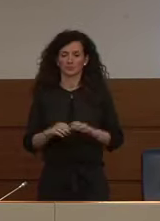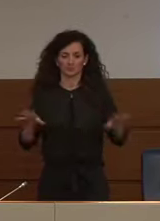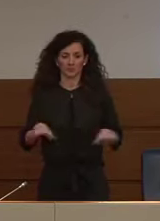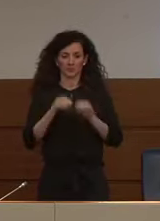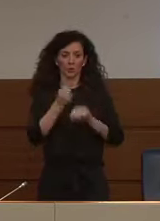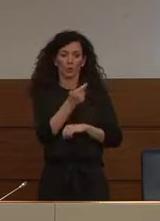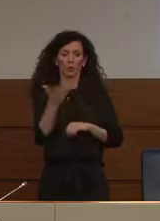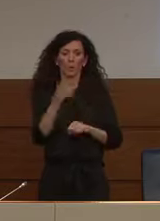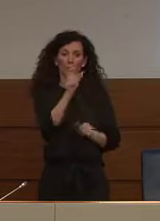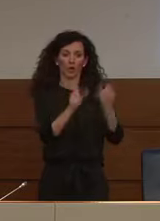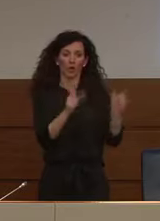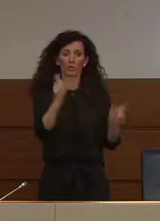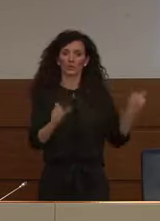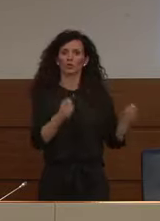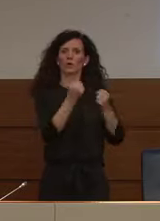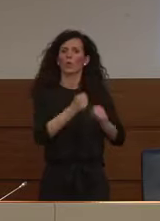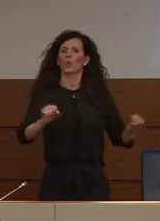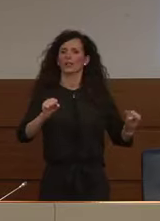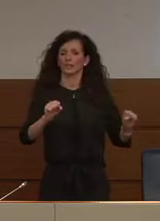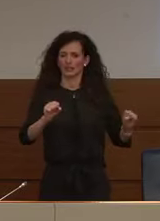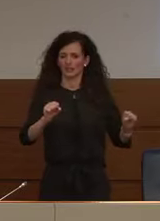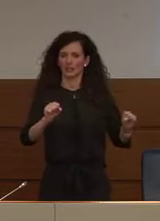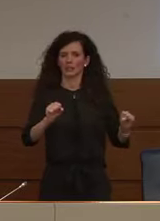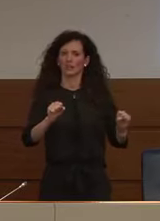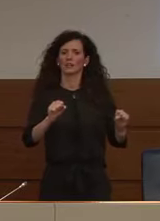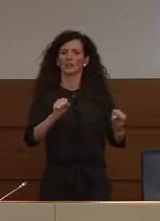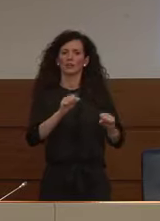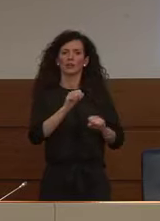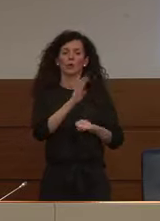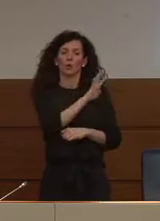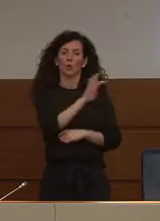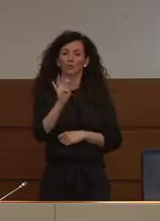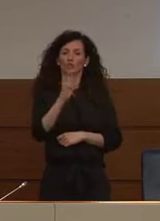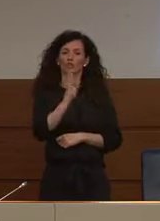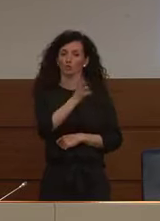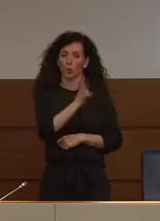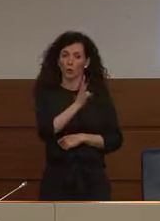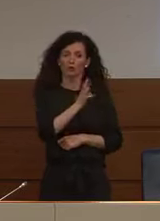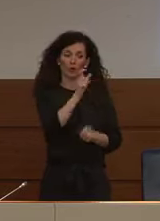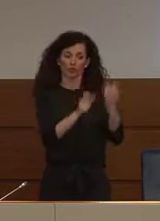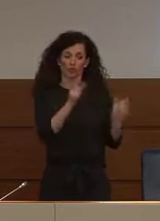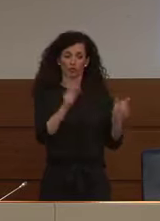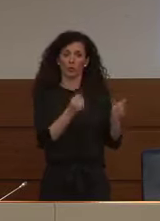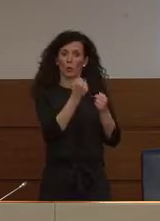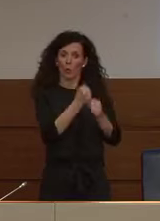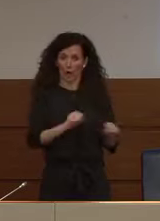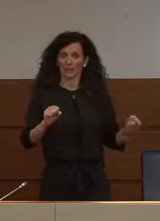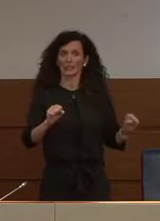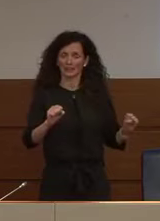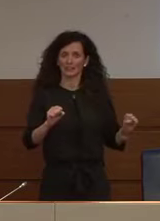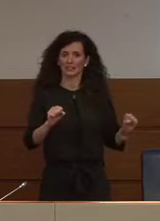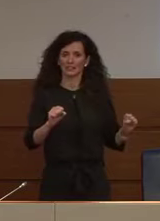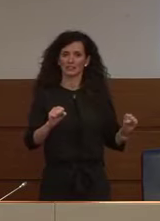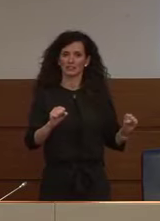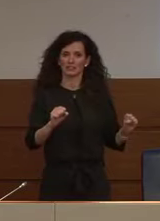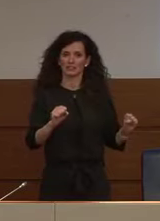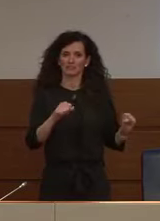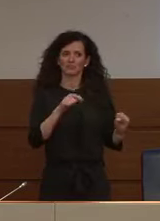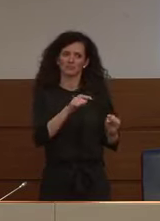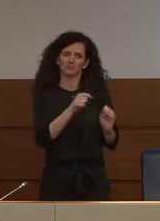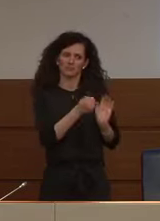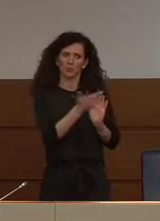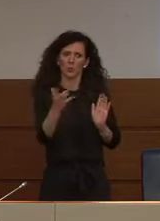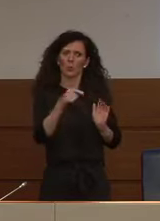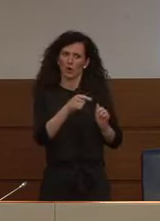numero dei guariti. Oggi registriamo 414 guariti, quindi un numero